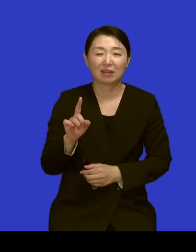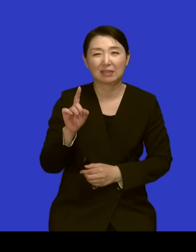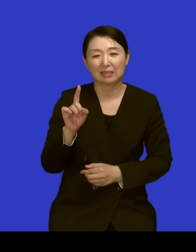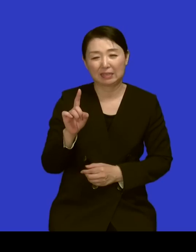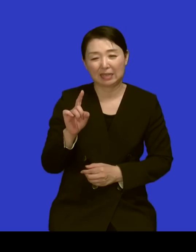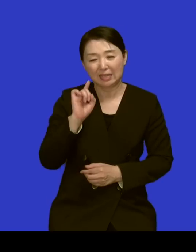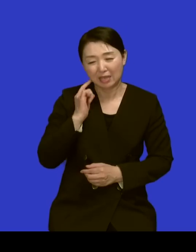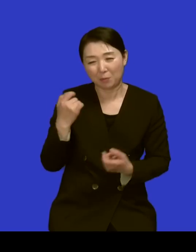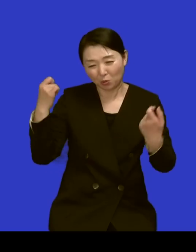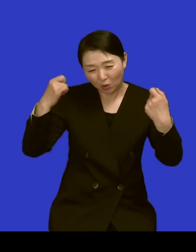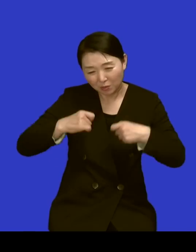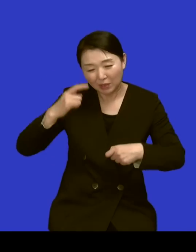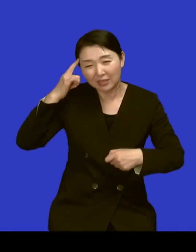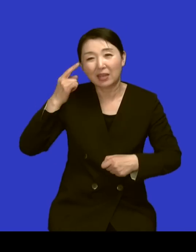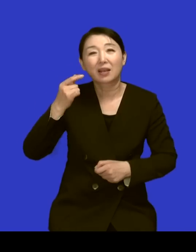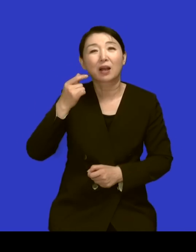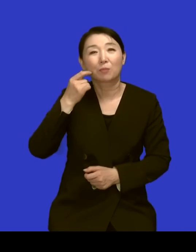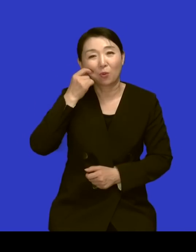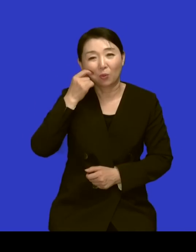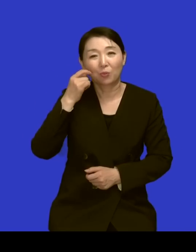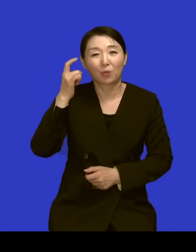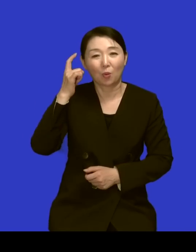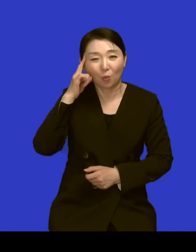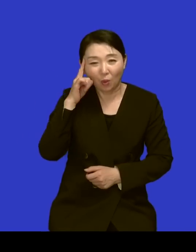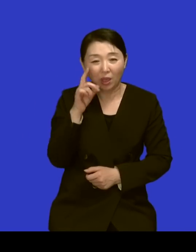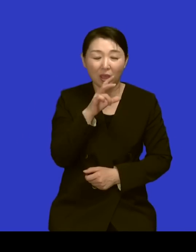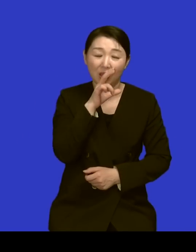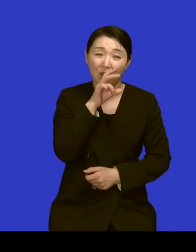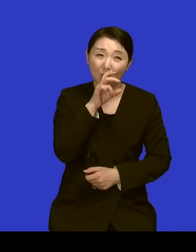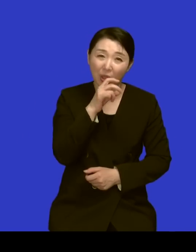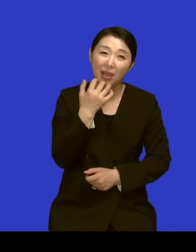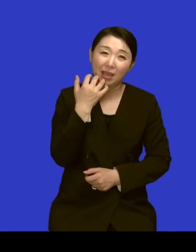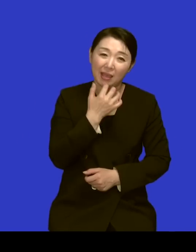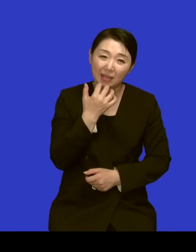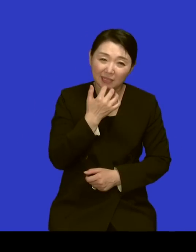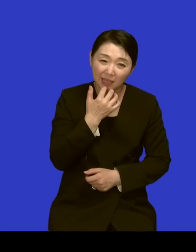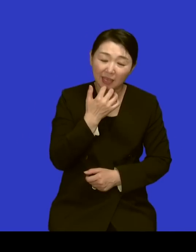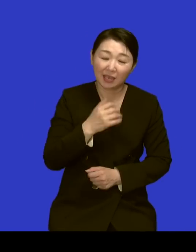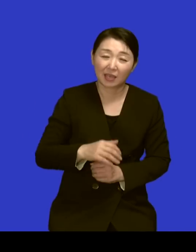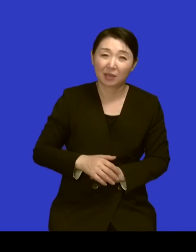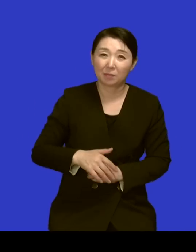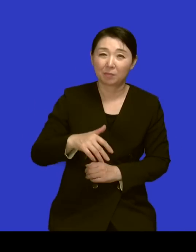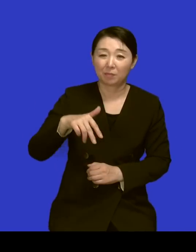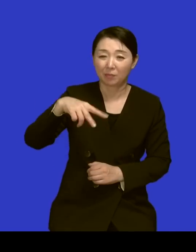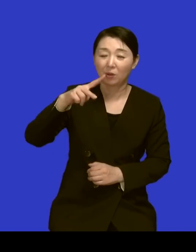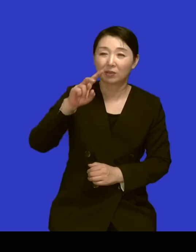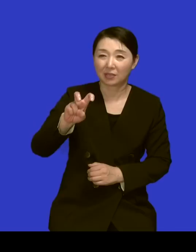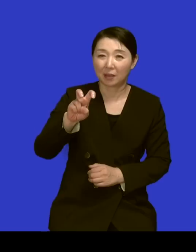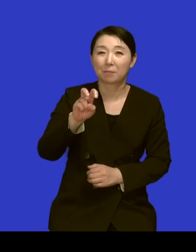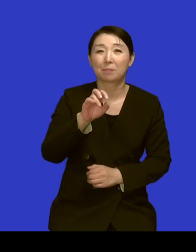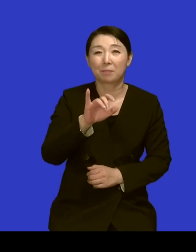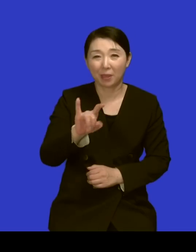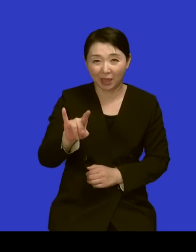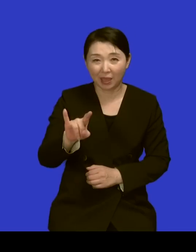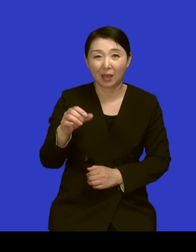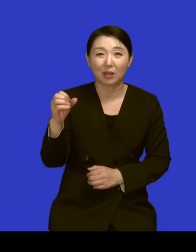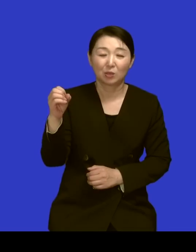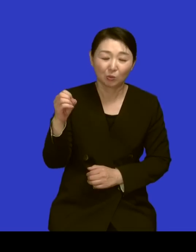항상 회색이나 뭐 삼베 이런 무채색 옷만 입으셨어요 한복만 네 그래서